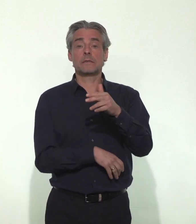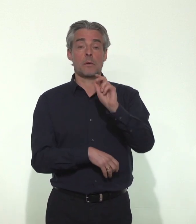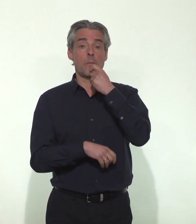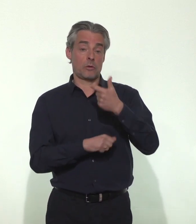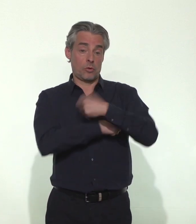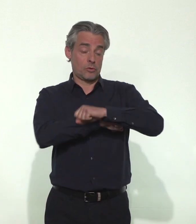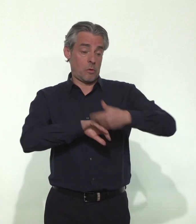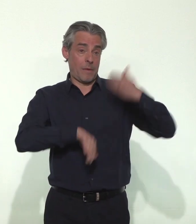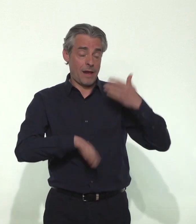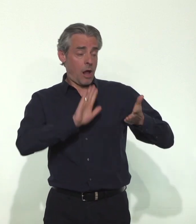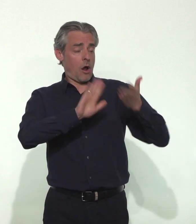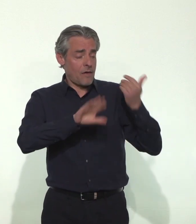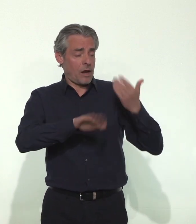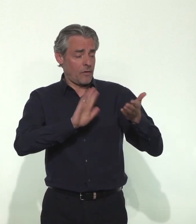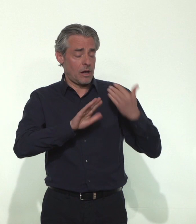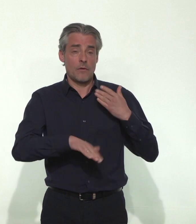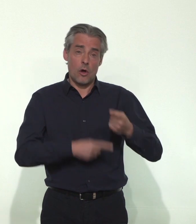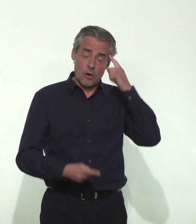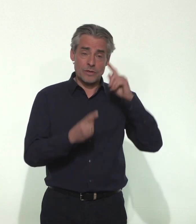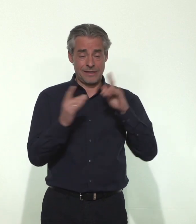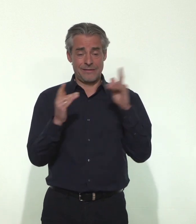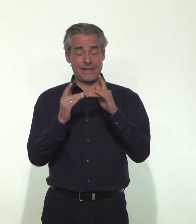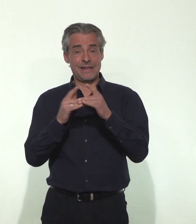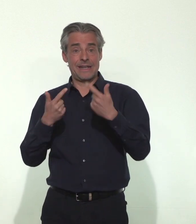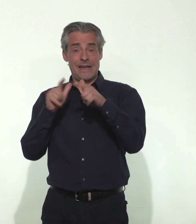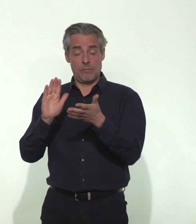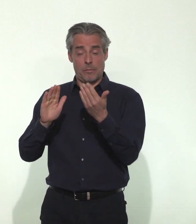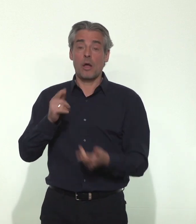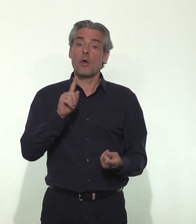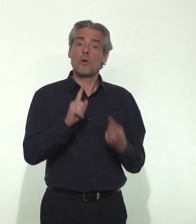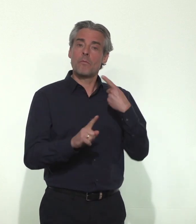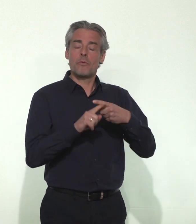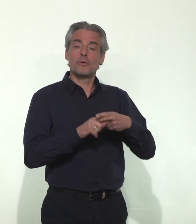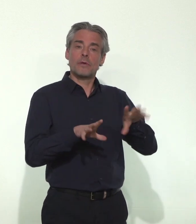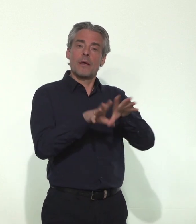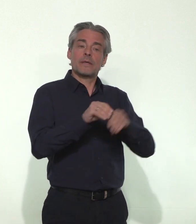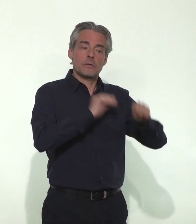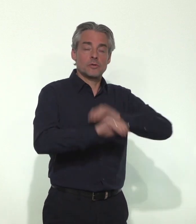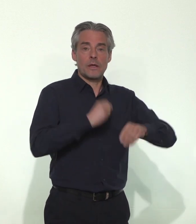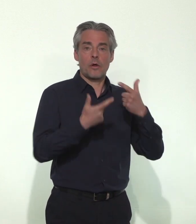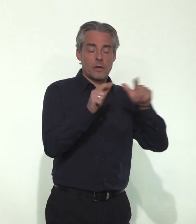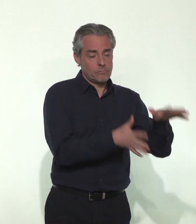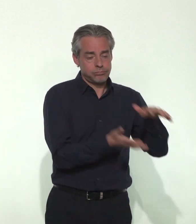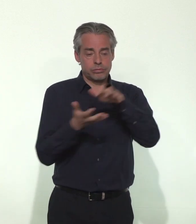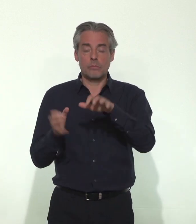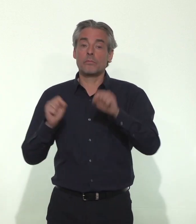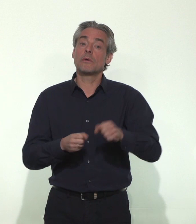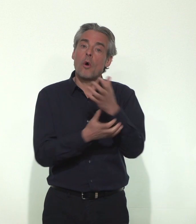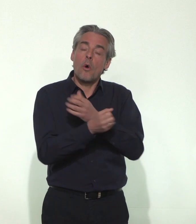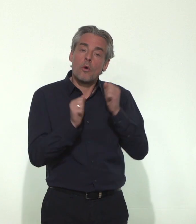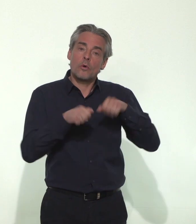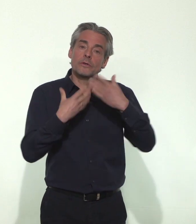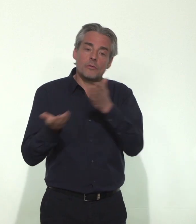deux semaines, et cela pour libérer un maximum de lits et surtout de ressources humaines. Nous continuons à créer des lits de